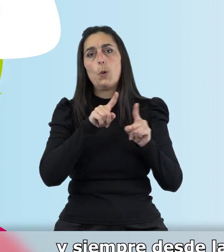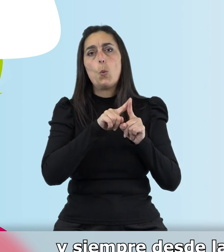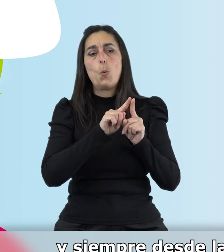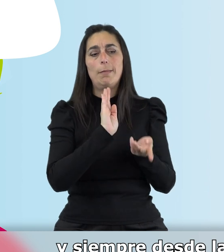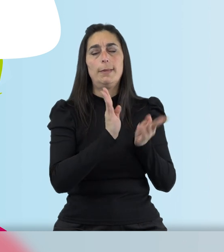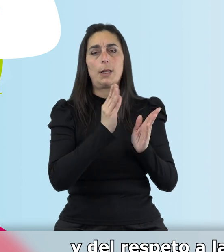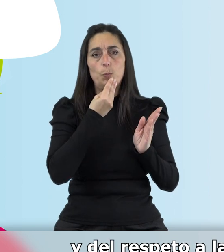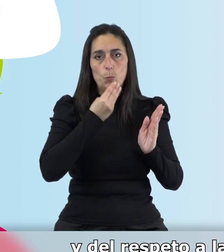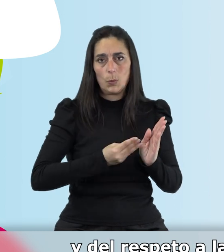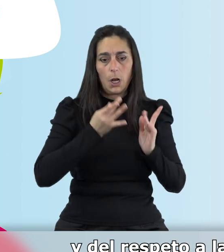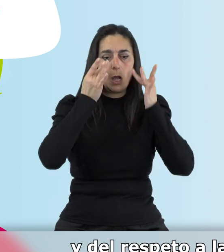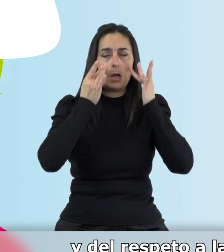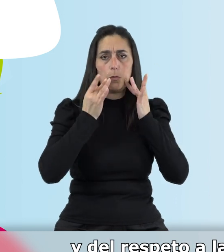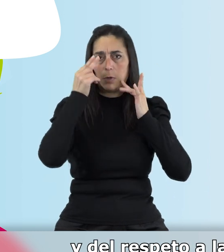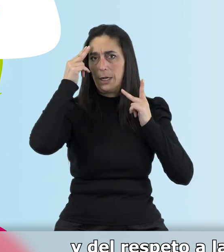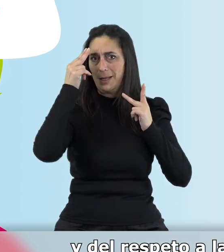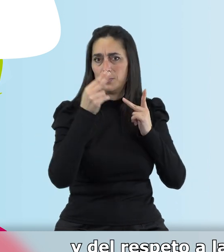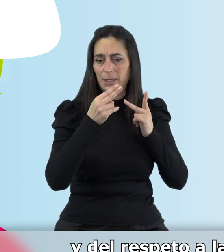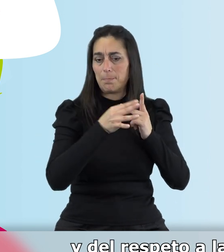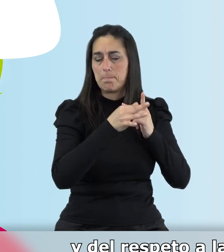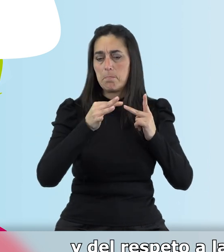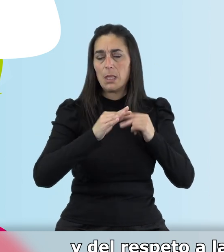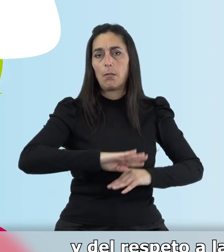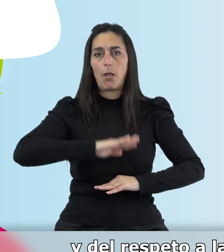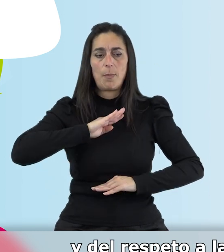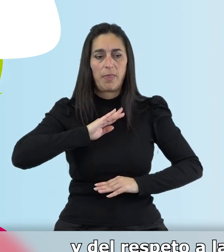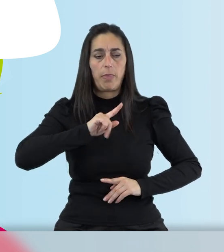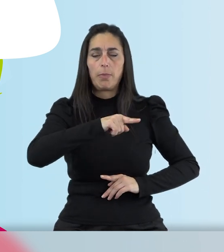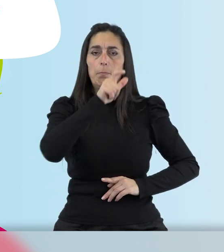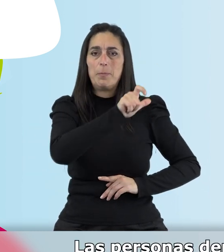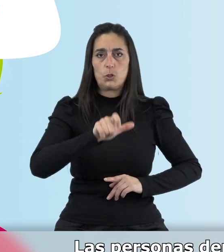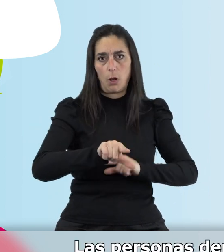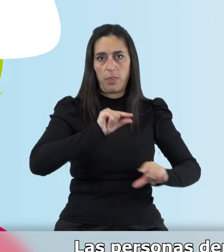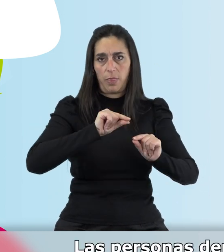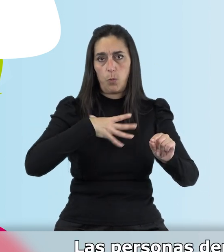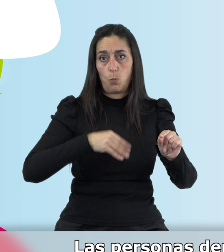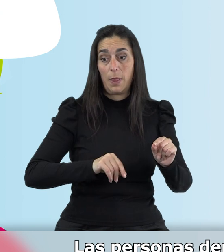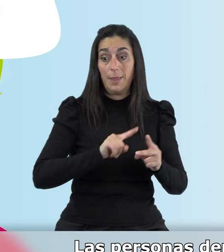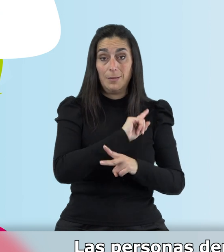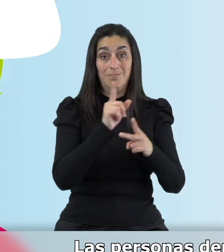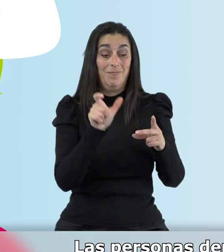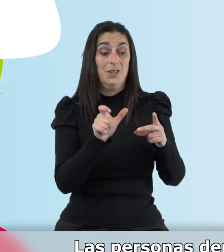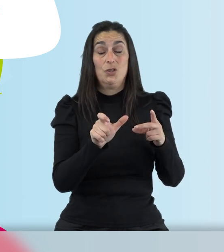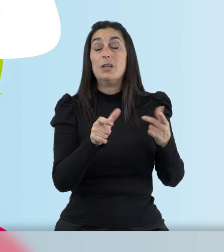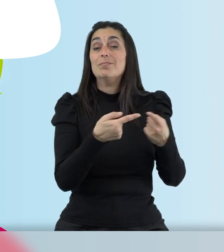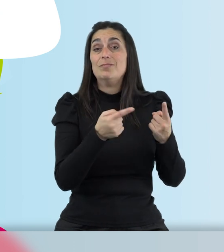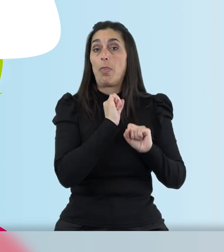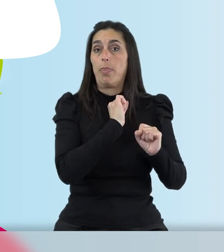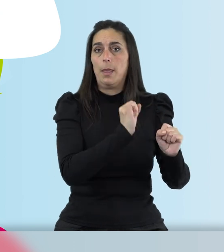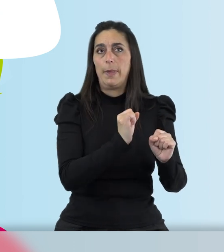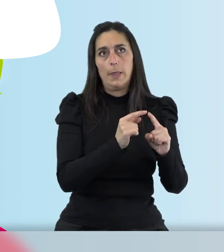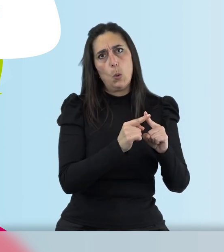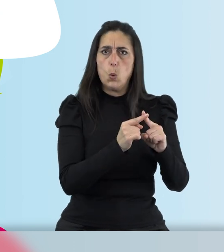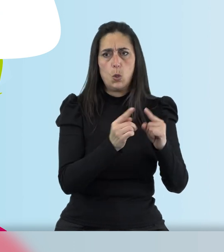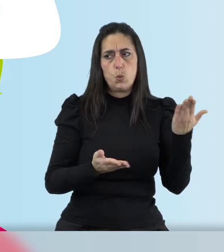trato, de la dignidad y del respeto a la capacidad de decidir de las personas. Las personas dependientes a veces tienen unos